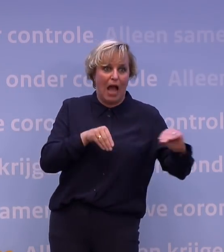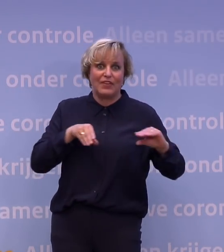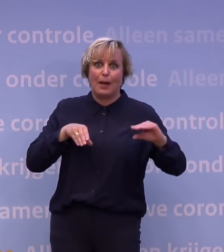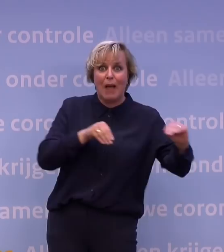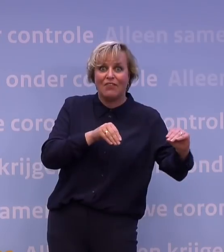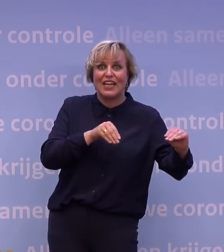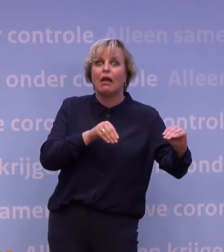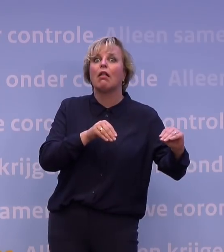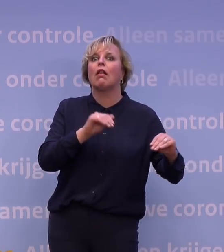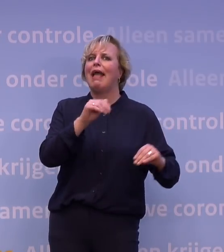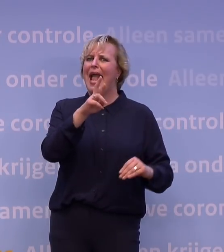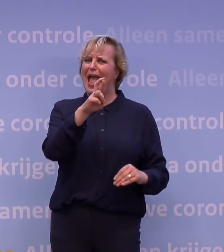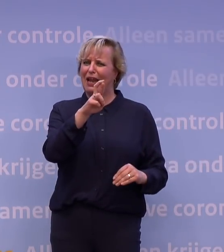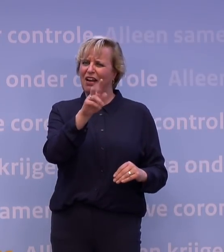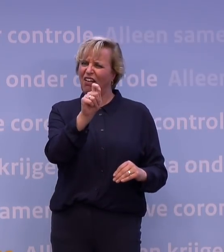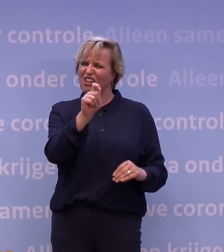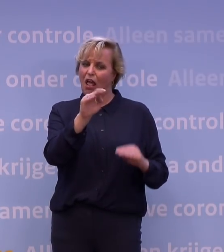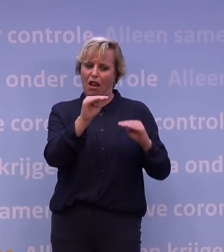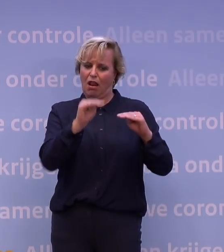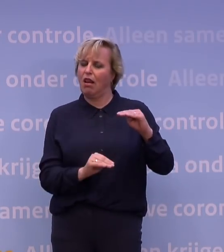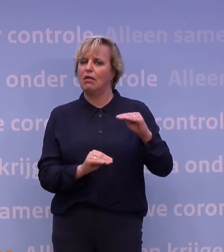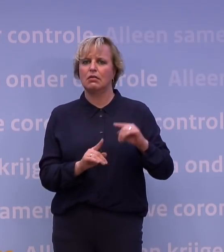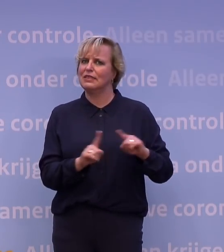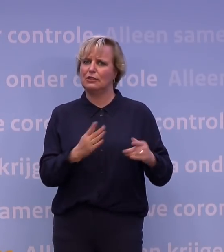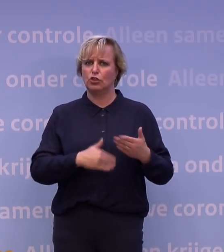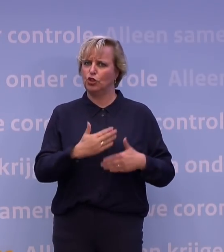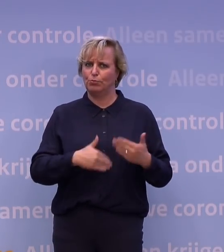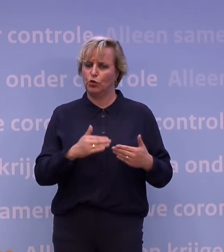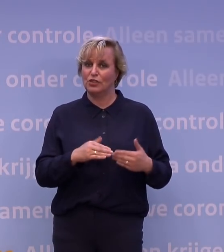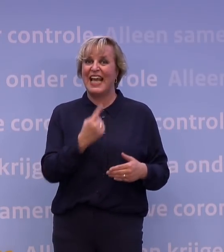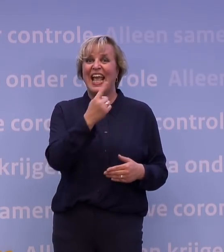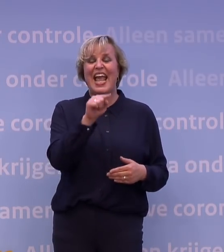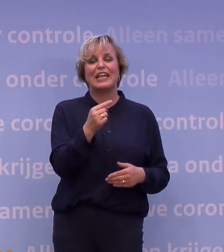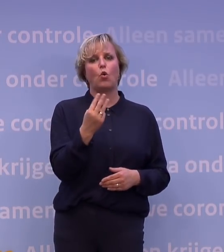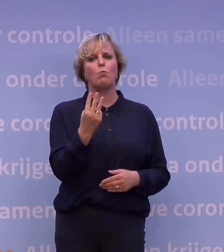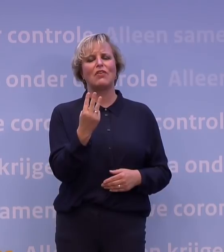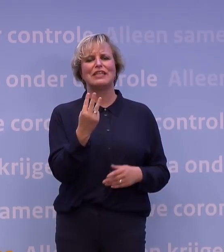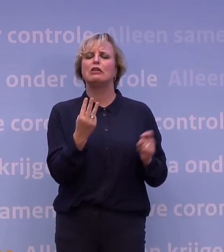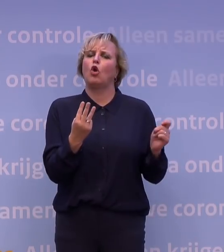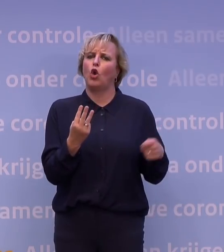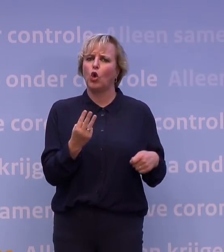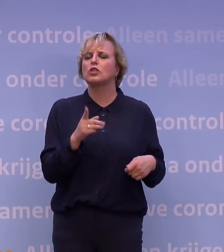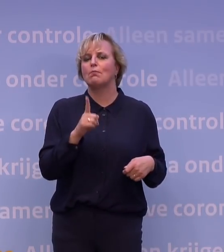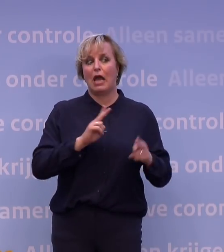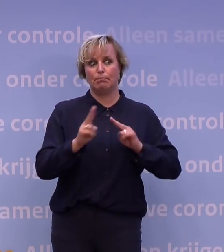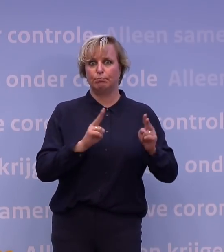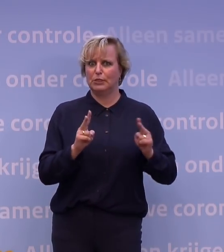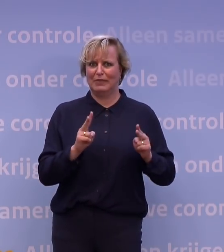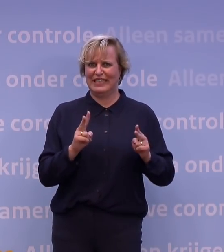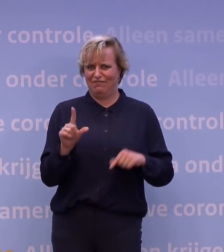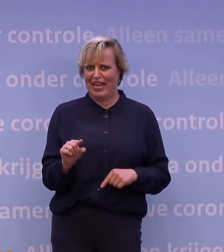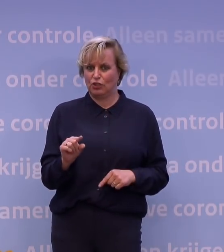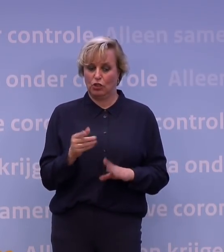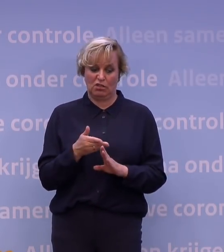dat die R naar beneden is afgebogen. En een R van 1,3 kun je hebben als je maar heel weinig besmettelijke hebt. Voor de zomer, 1